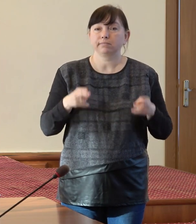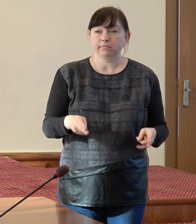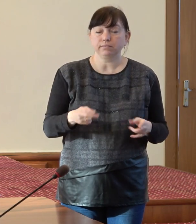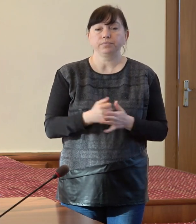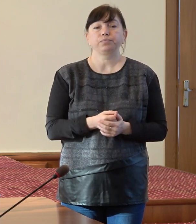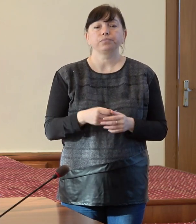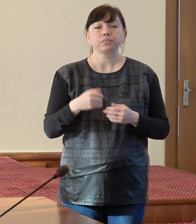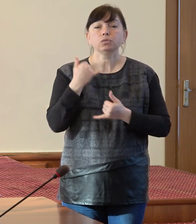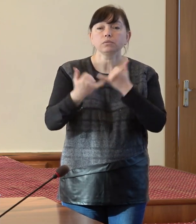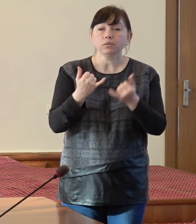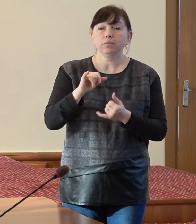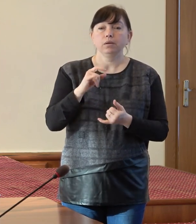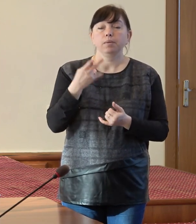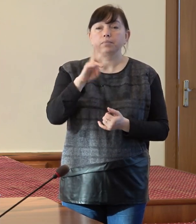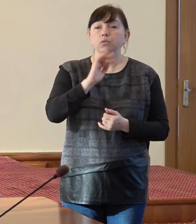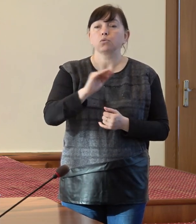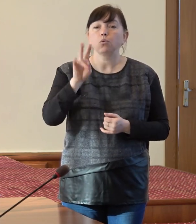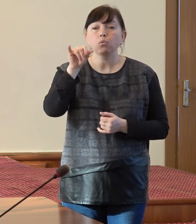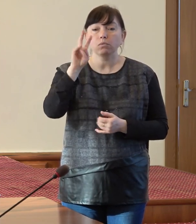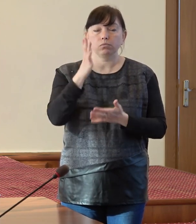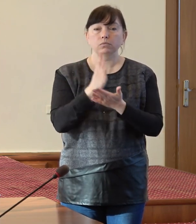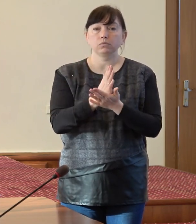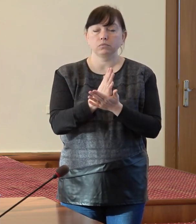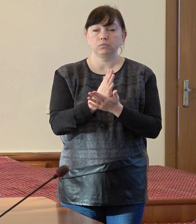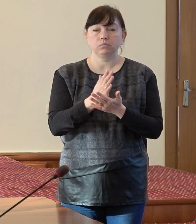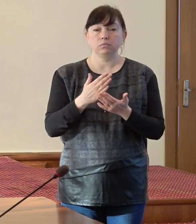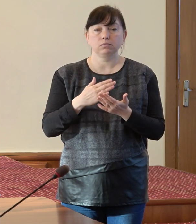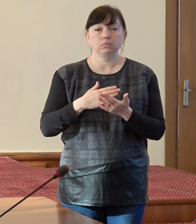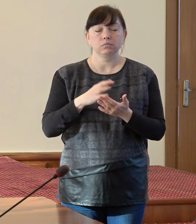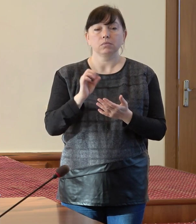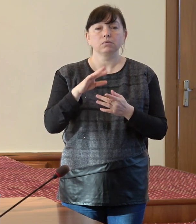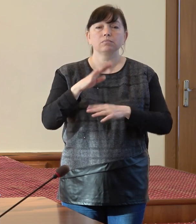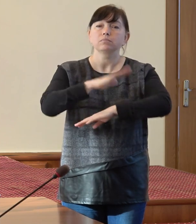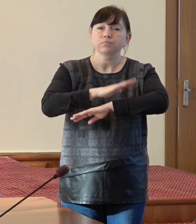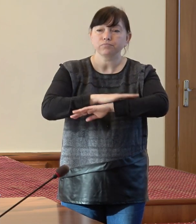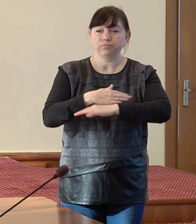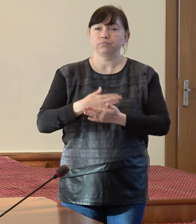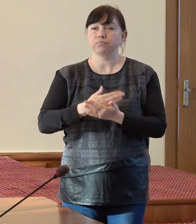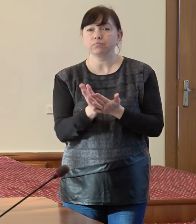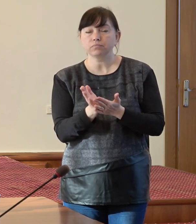servicii pentru copii care se confruntă, că au devierii comportamentale.